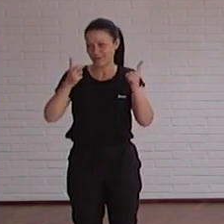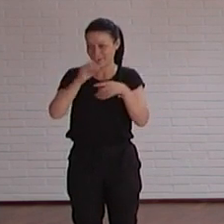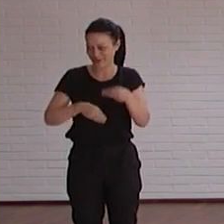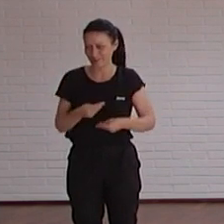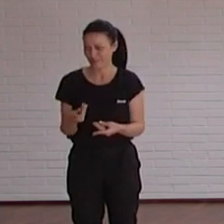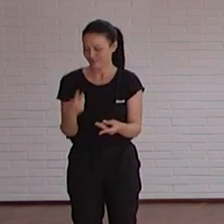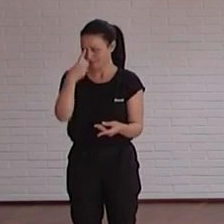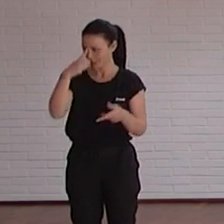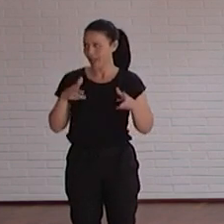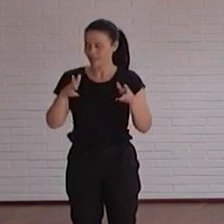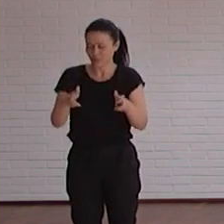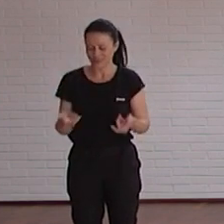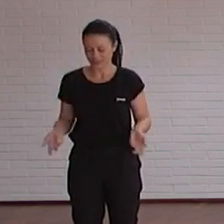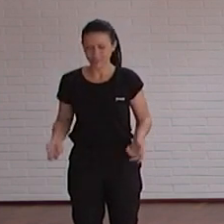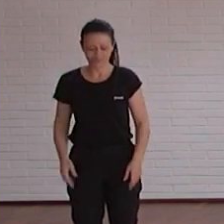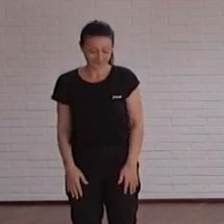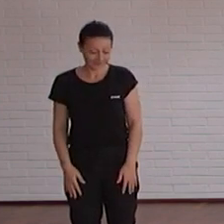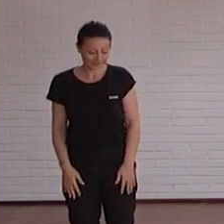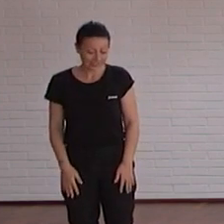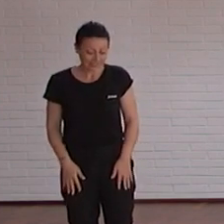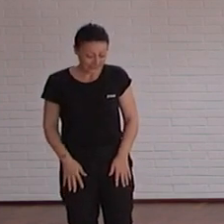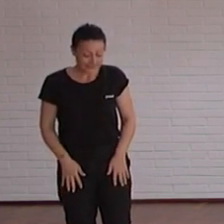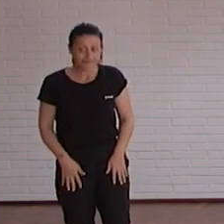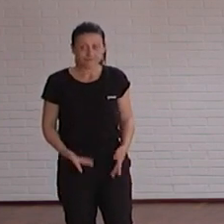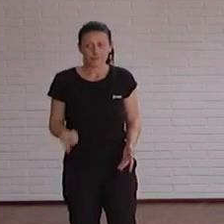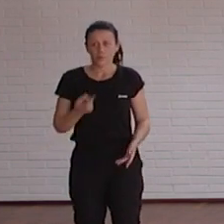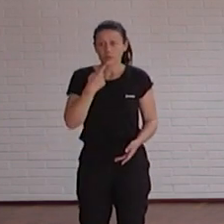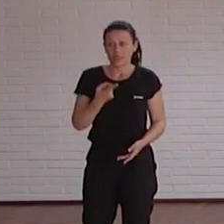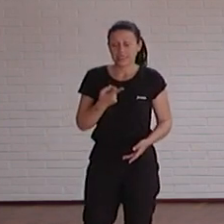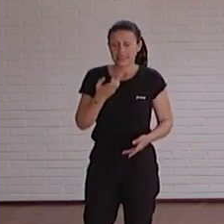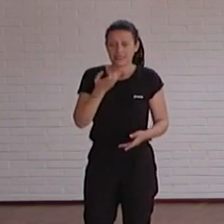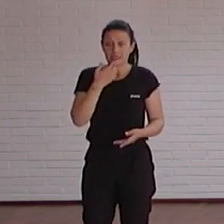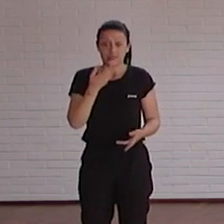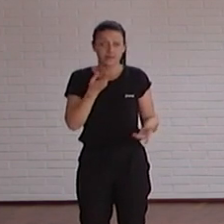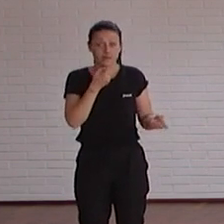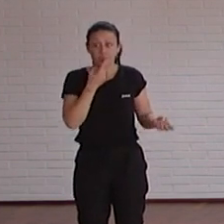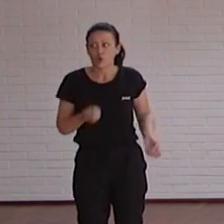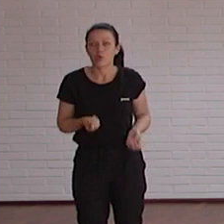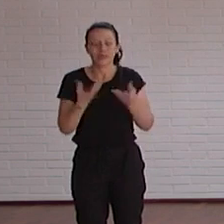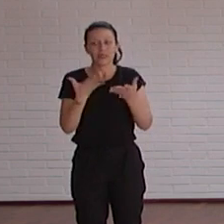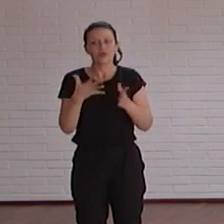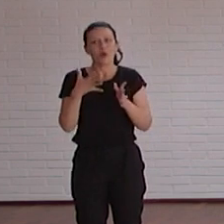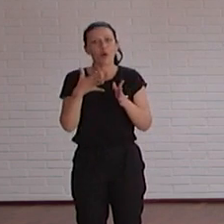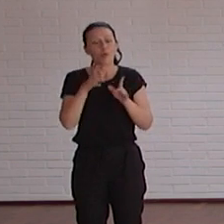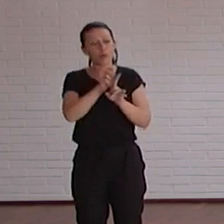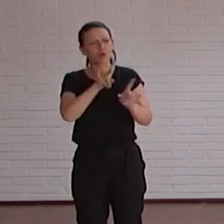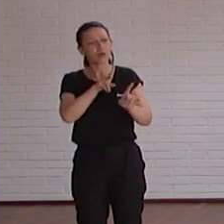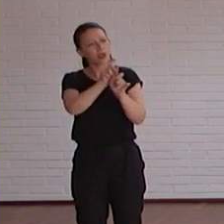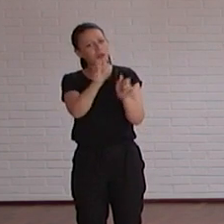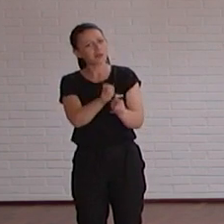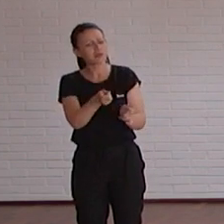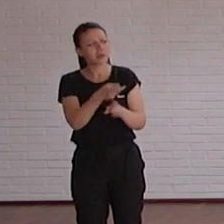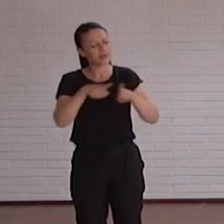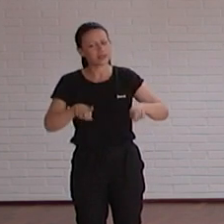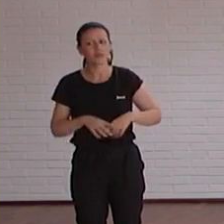es automático pero claro si como dices si le comentas esto pues ya lo ve de otra manera sí sí